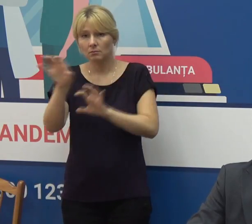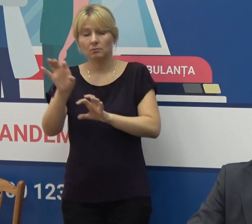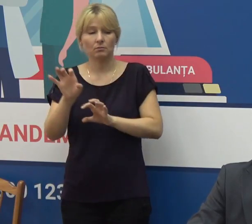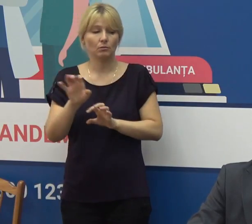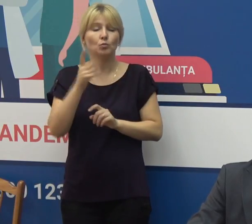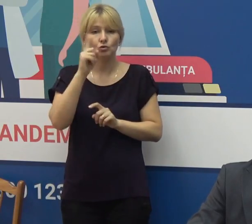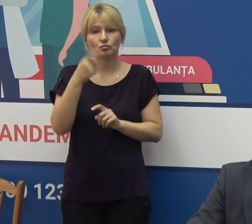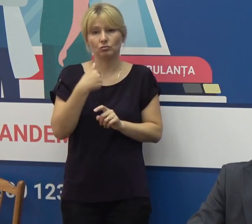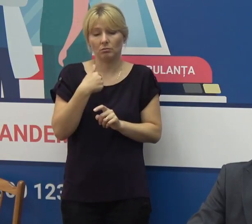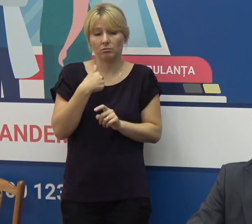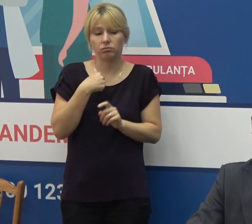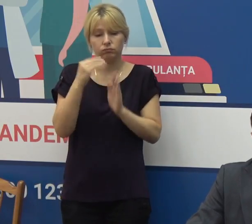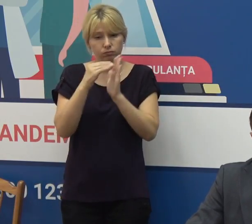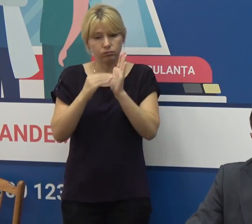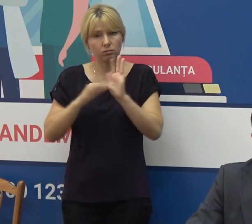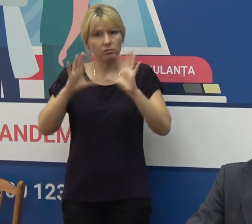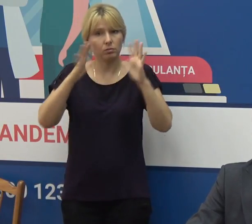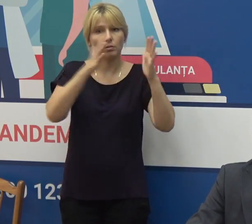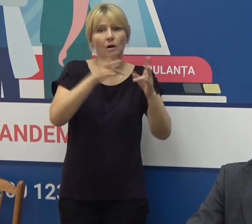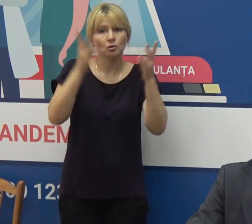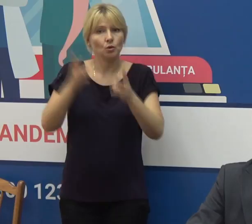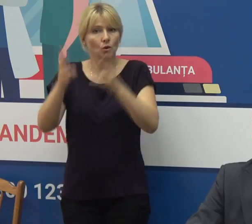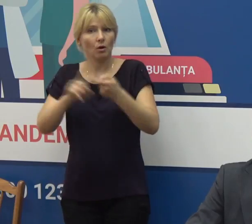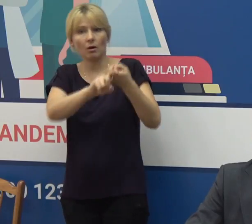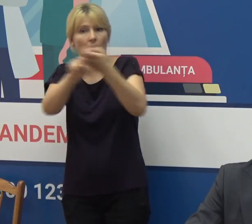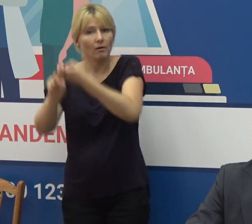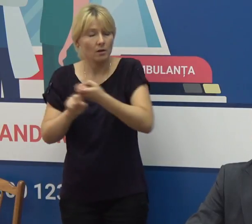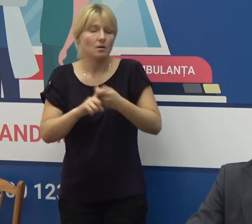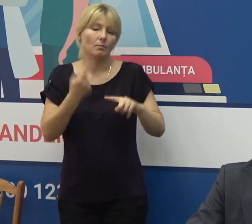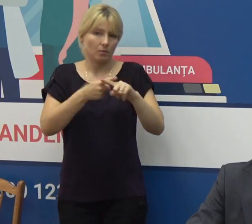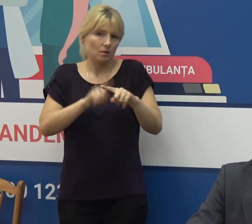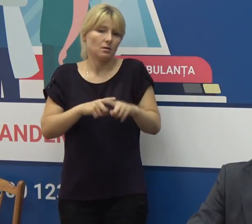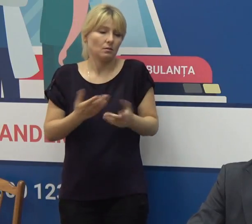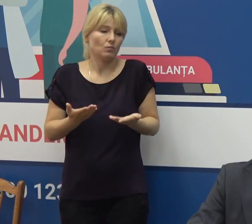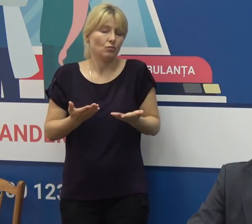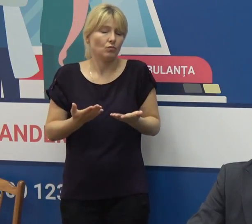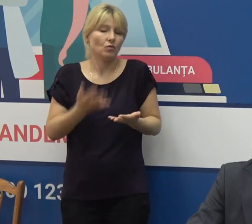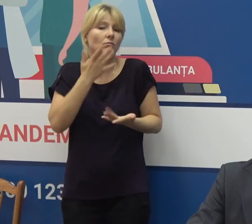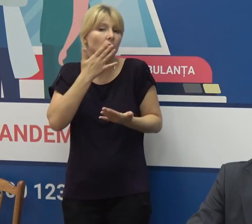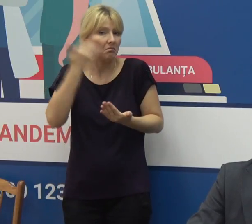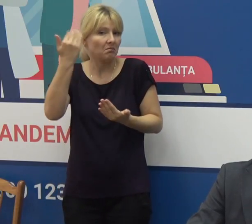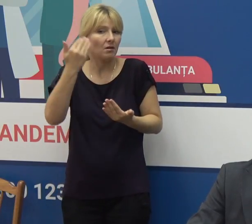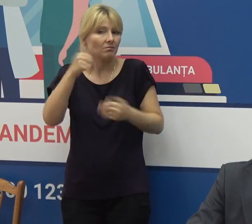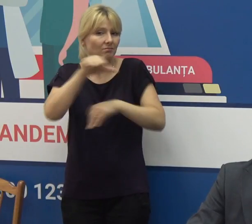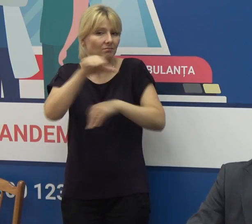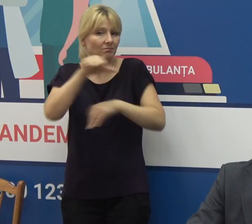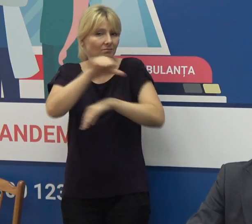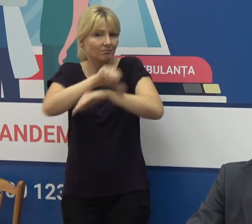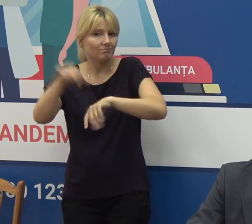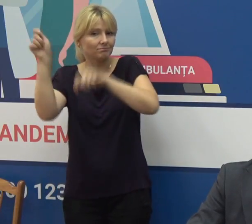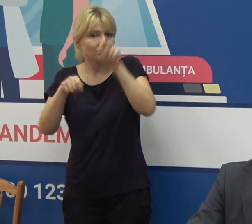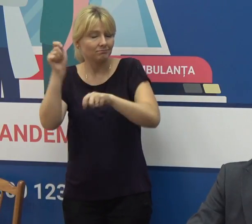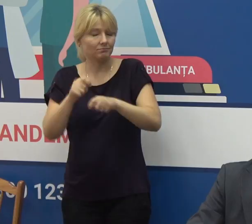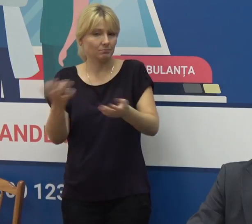de significativ a numărul noilor de cazuri în special de import și